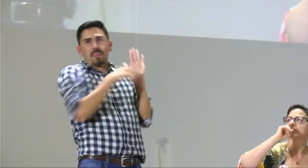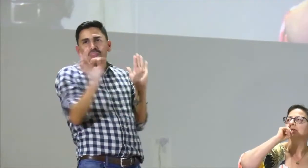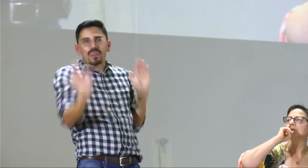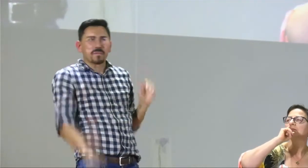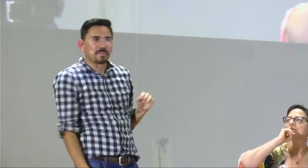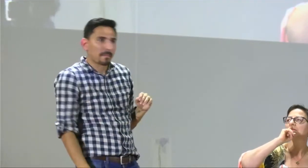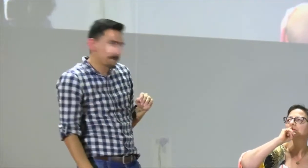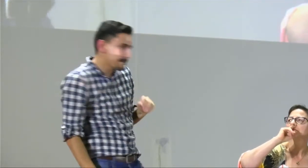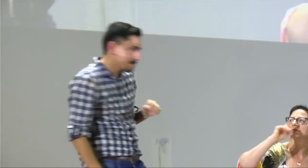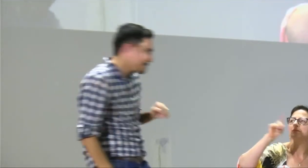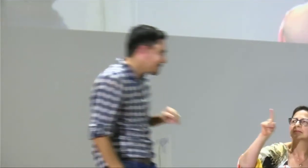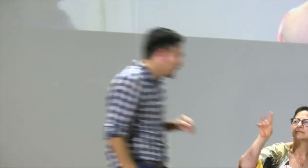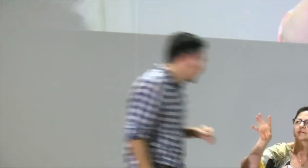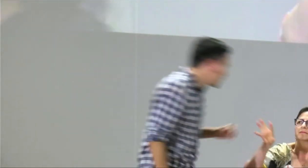decreto no lo reglamenta y además